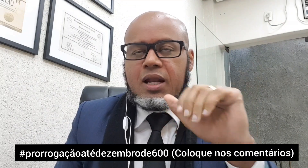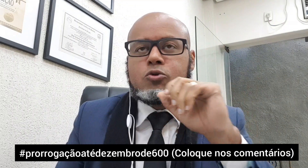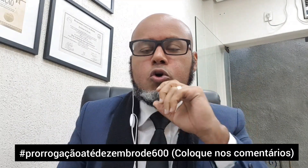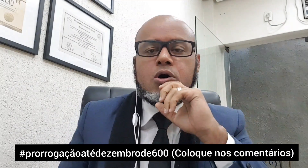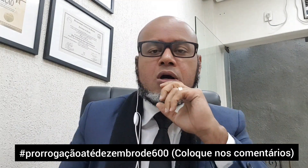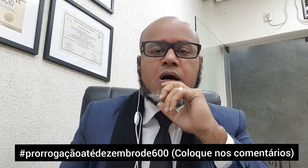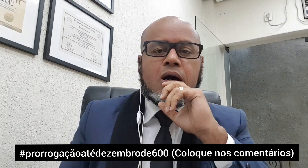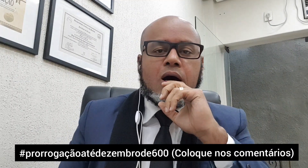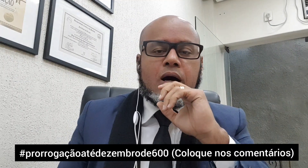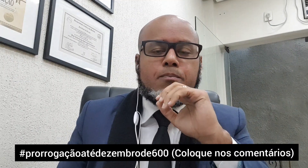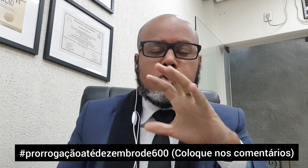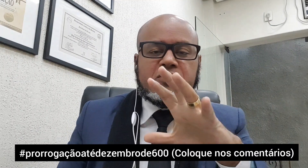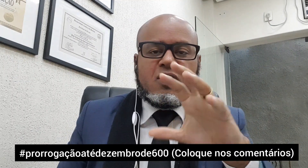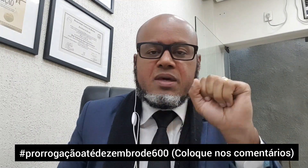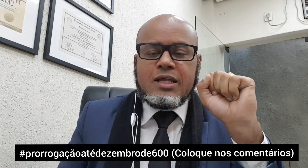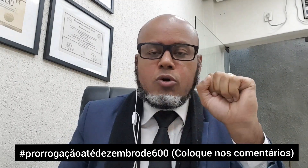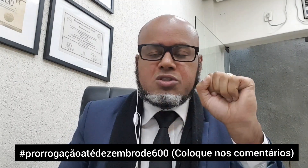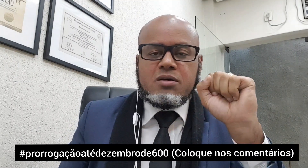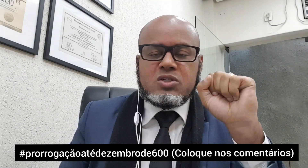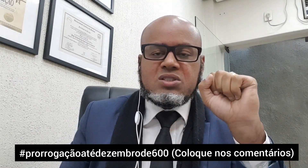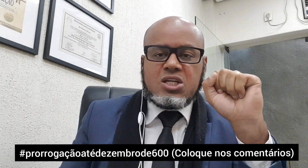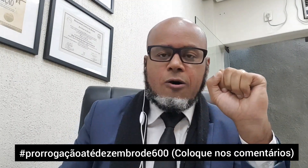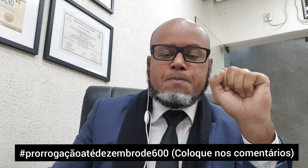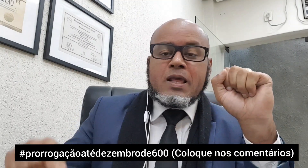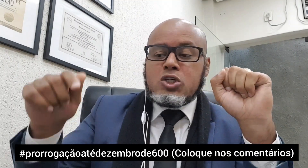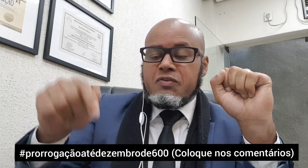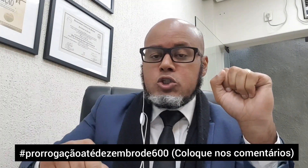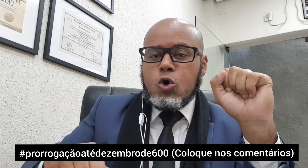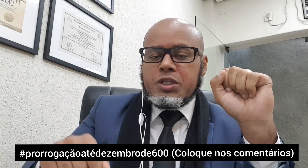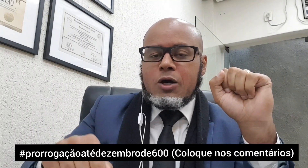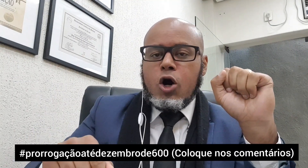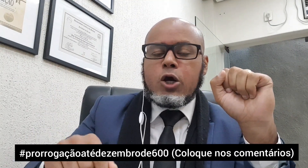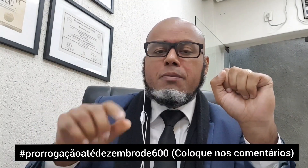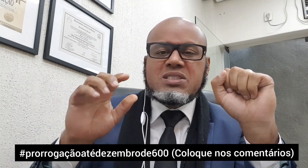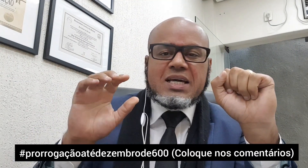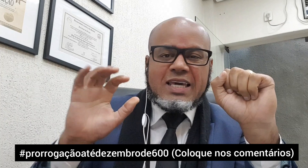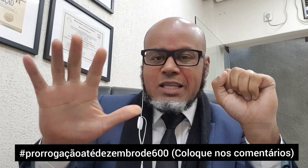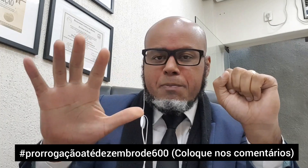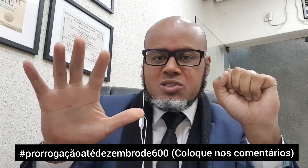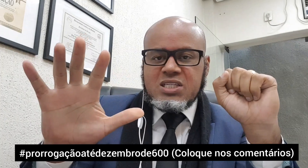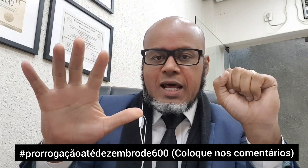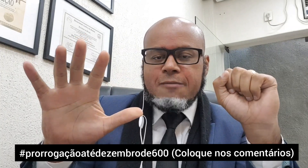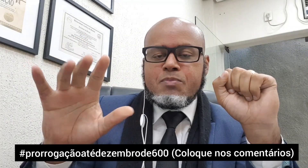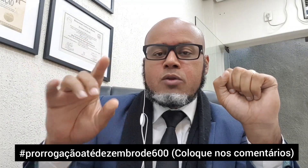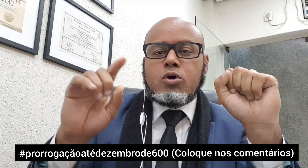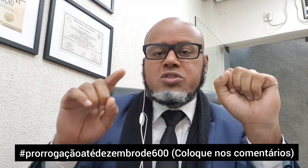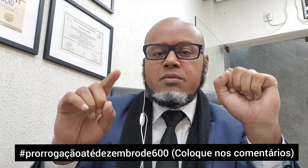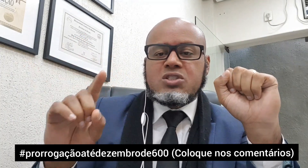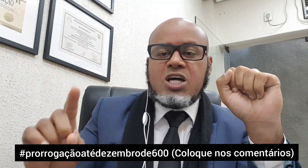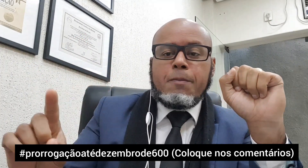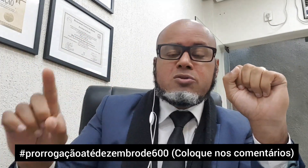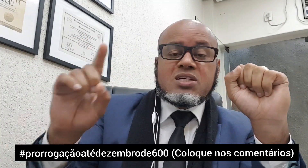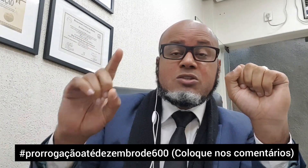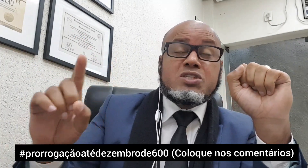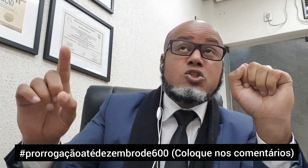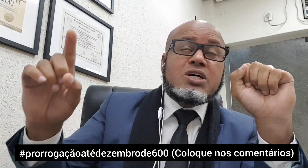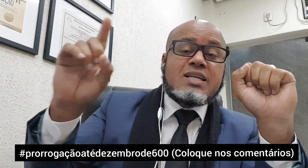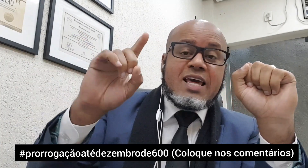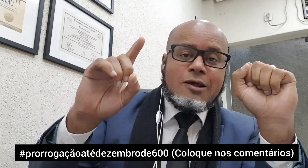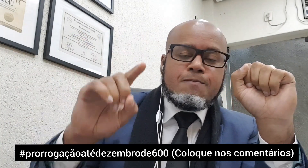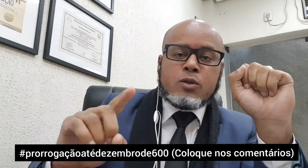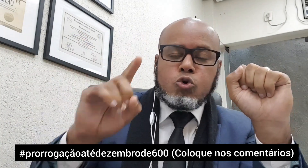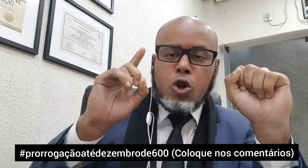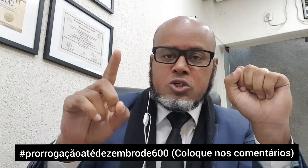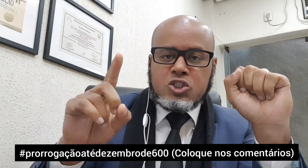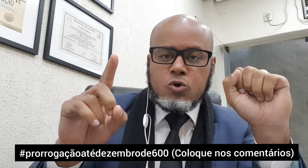quinta parcela do Bolsa Família do auxílio emergencial. Dia 28 agora começa a quinta parcela do auxílio emergencial para os nascidos em